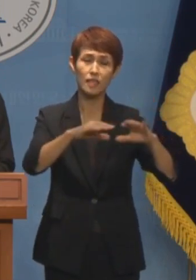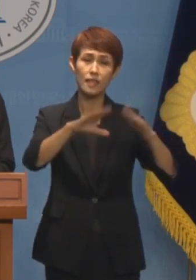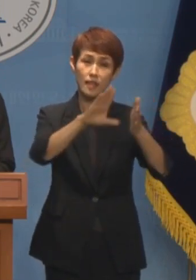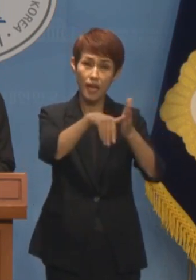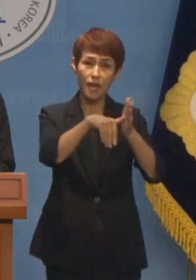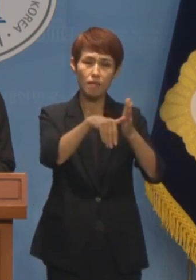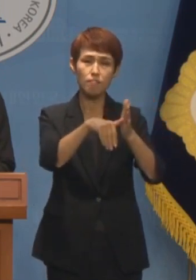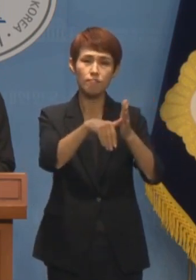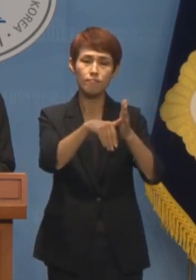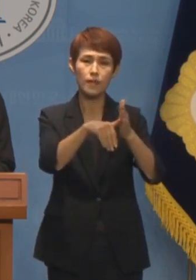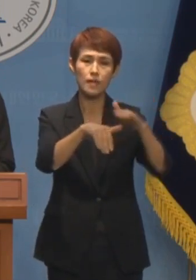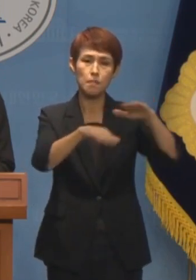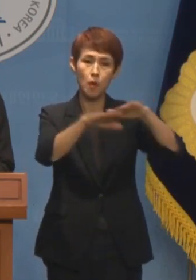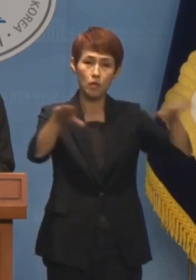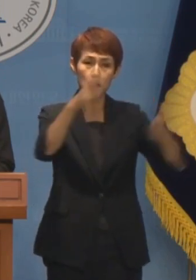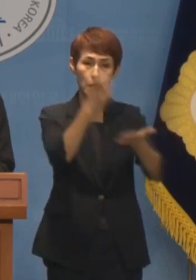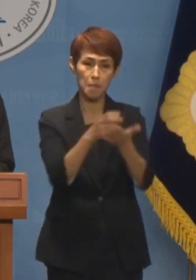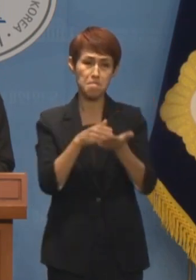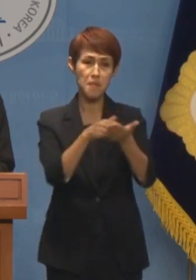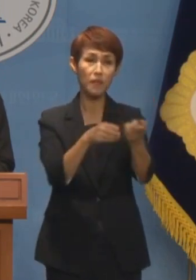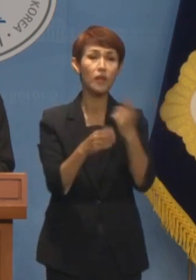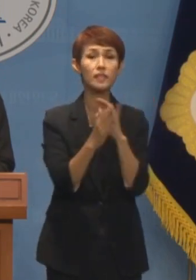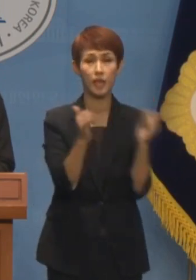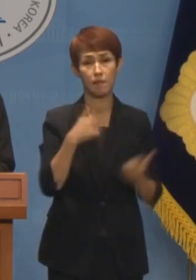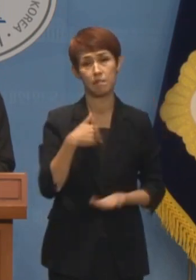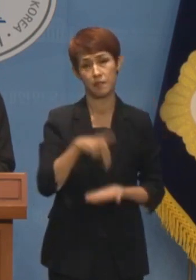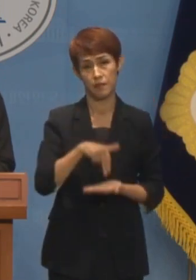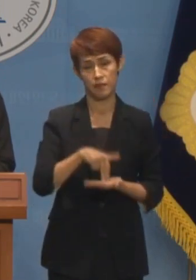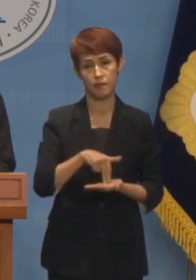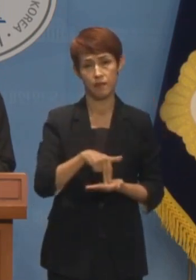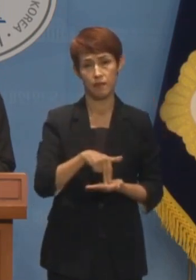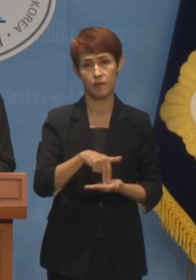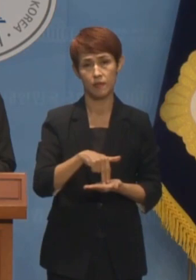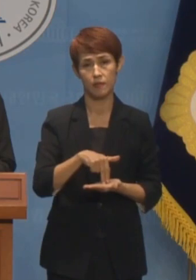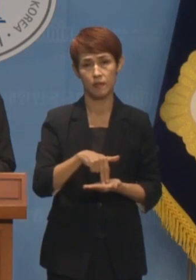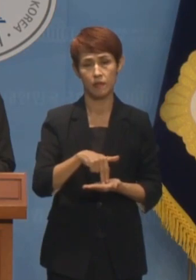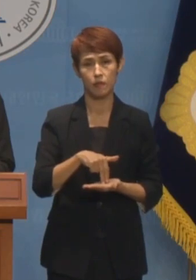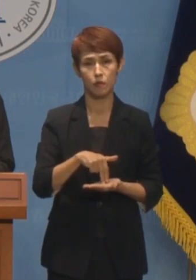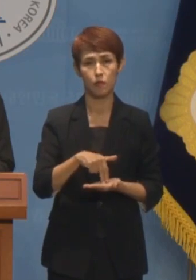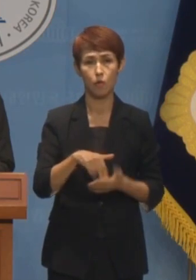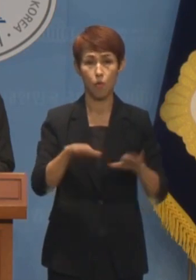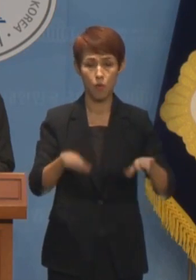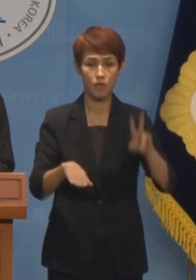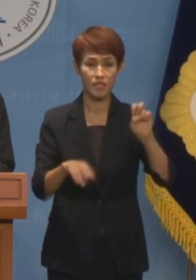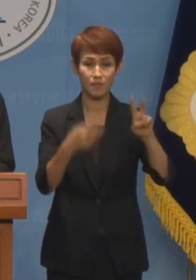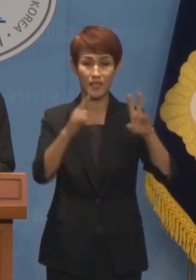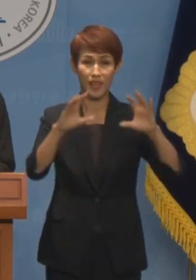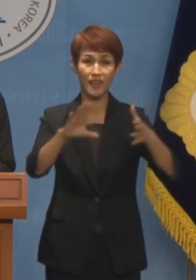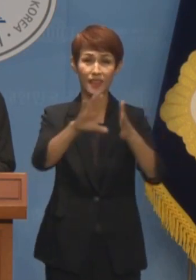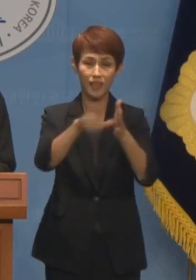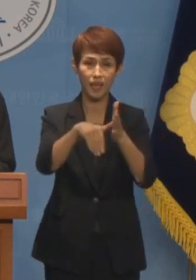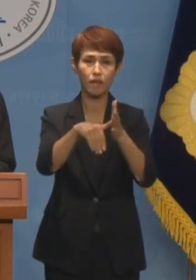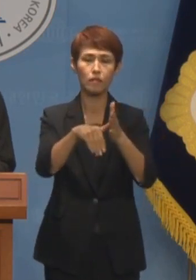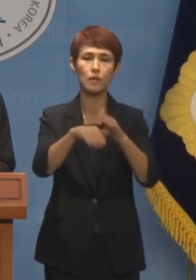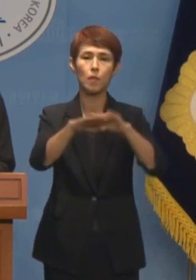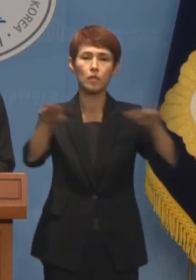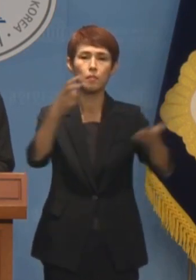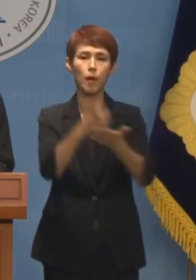발의자로서 그리고 22대 국회에서 평등법을 발의 준비하고 있는 의원으로서